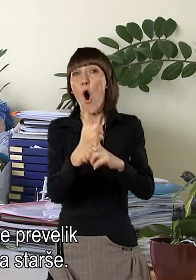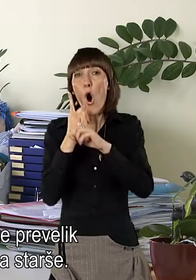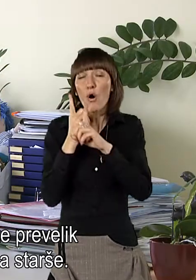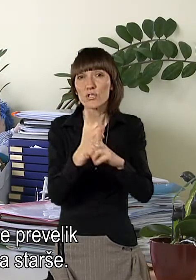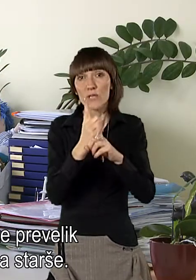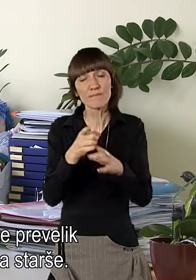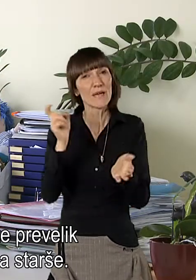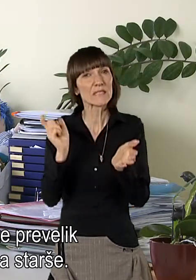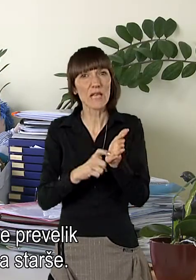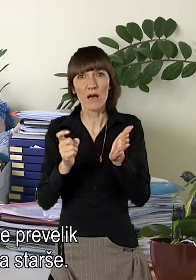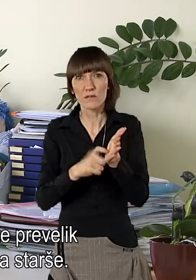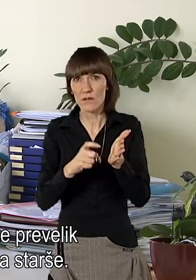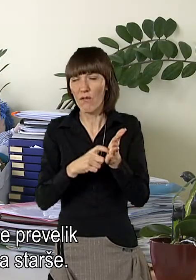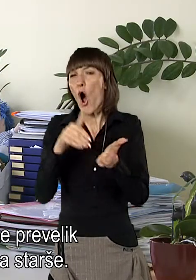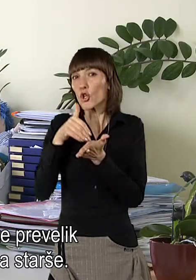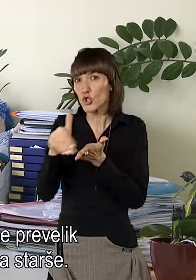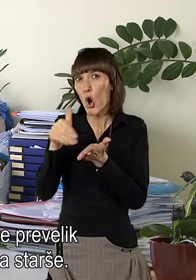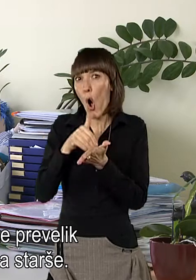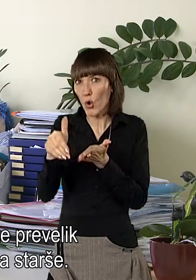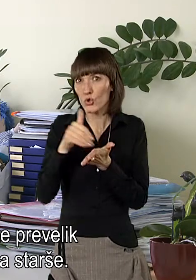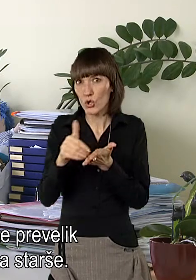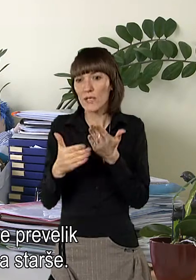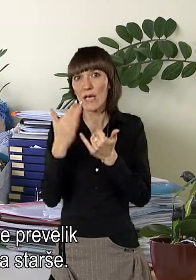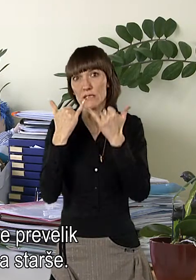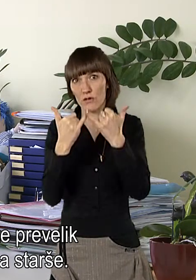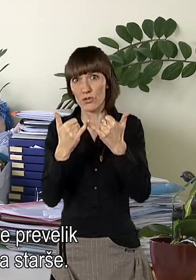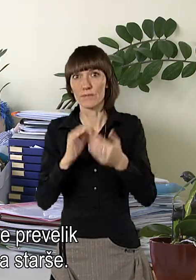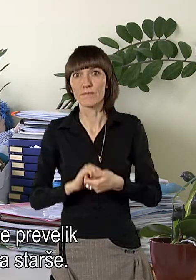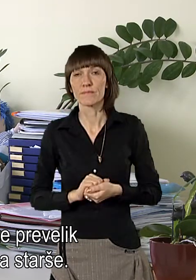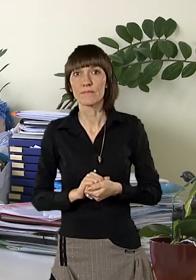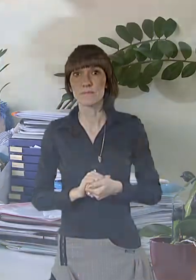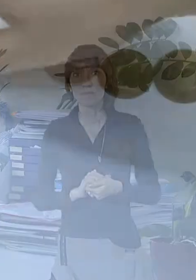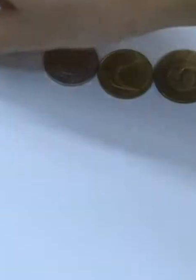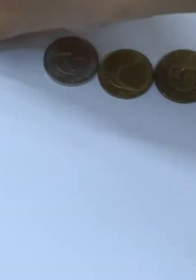moč je prezahtevna oziroma prevelik finančen zadogaj za starši.